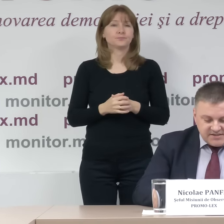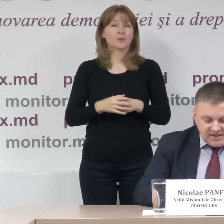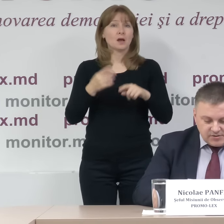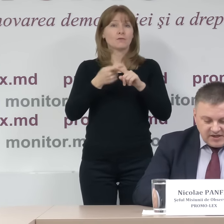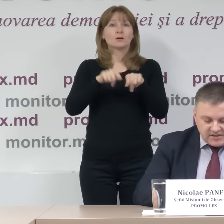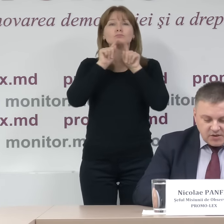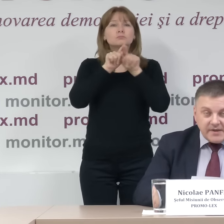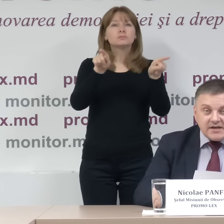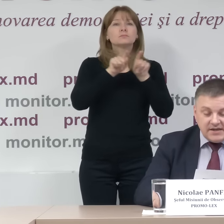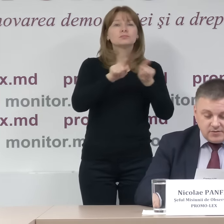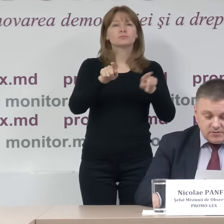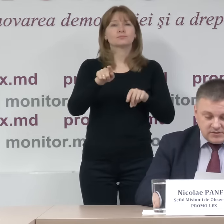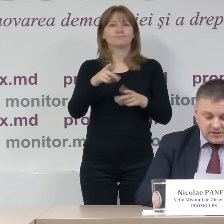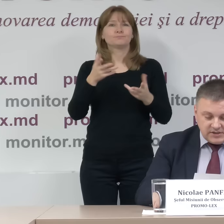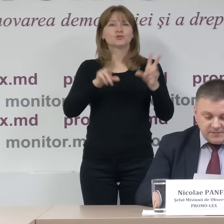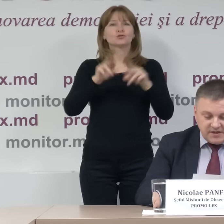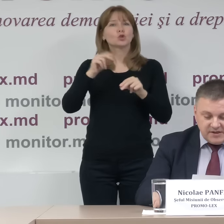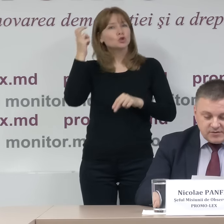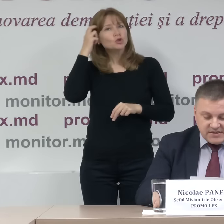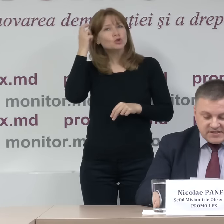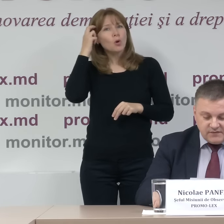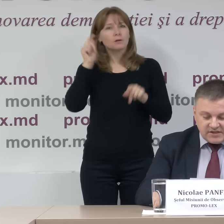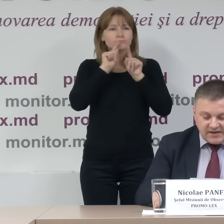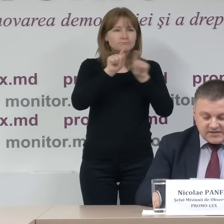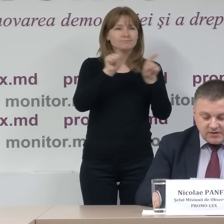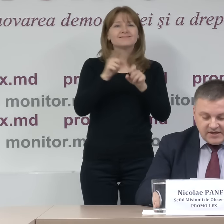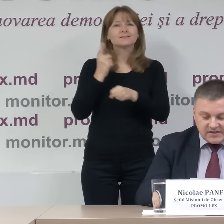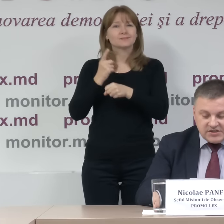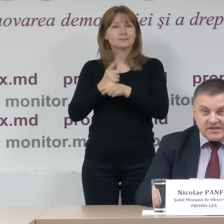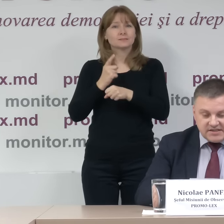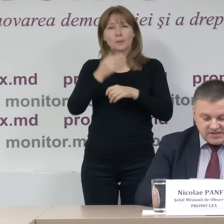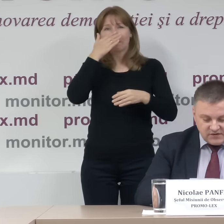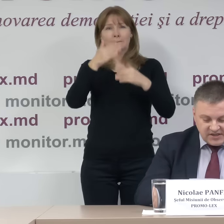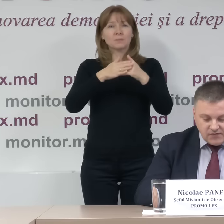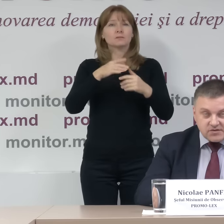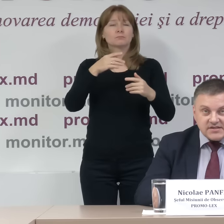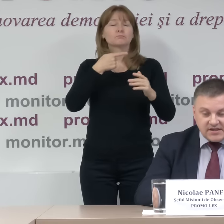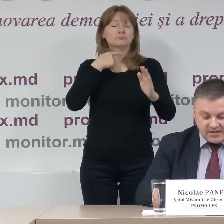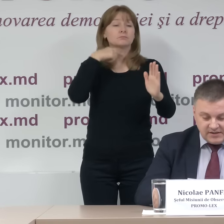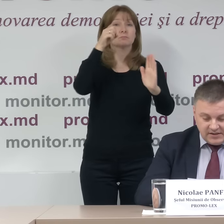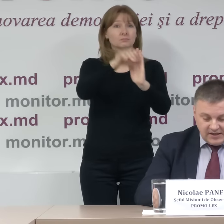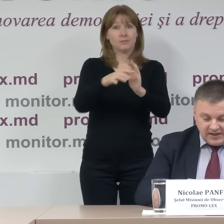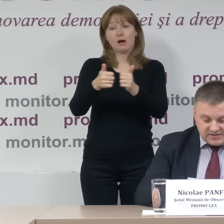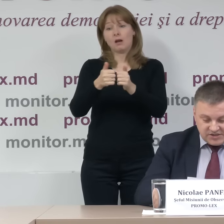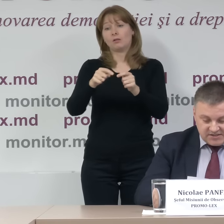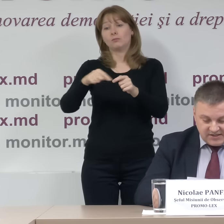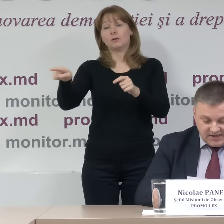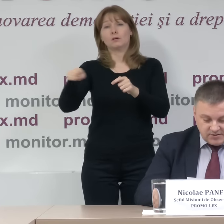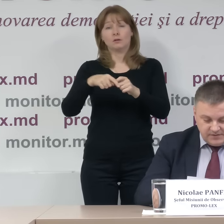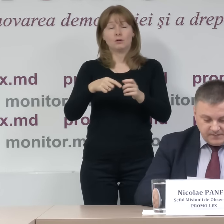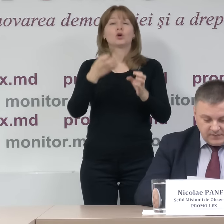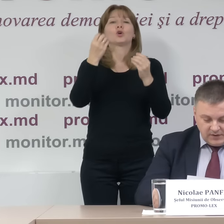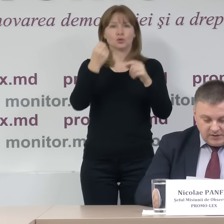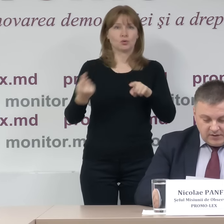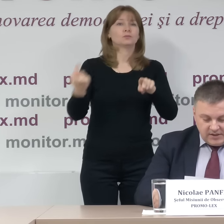Agitație electorală sau PR-negru în perimetrul secției de votare sau chiar în încinta secției de votare au fost constatate alte șase